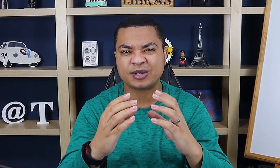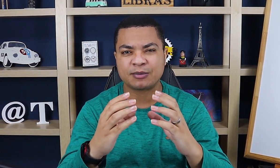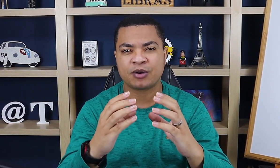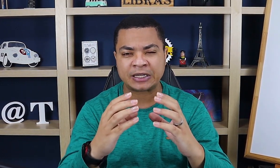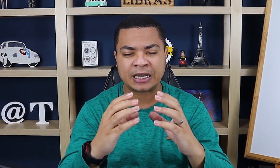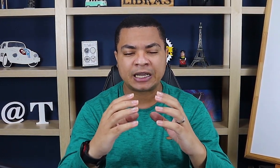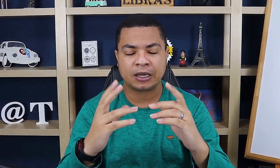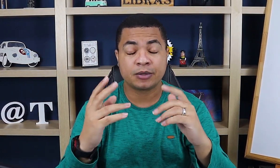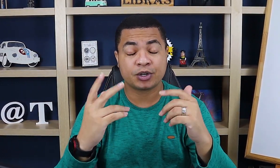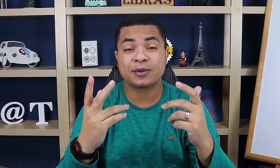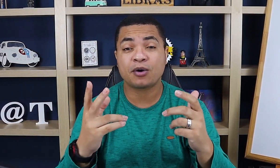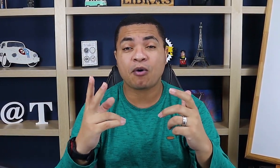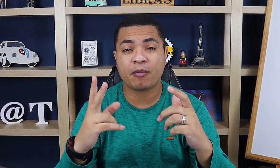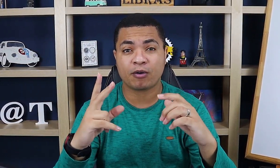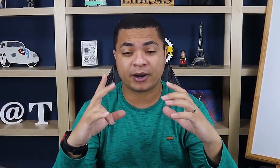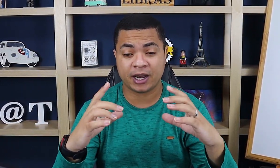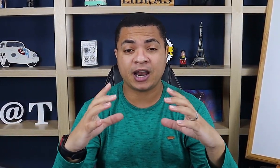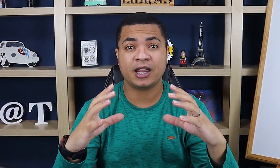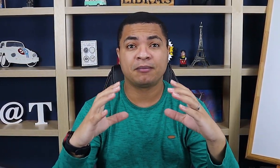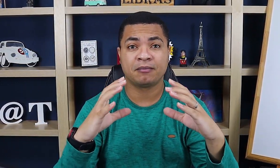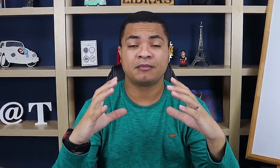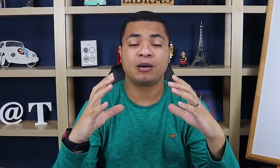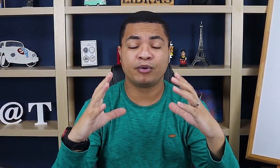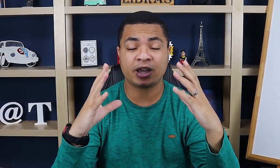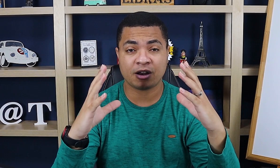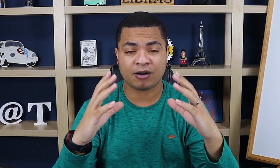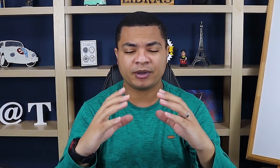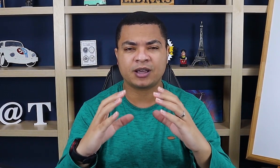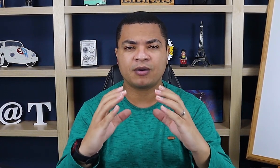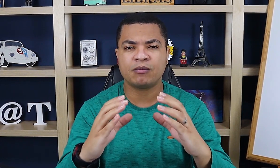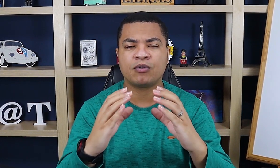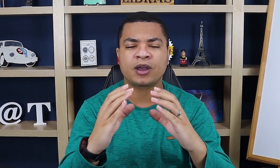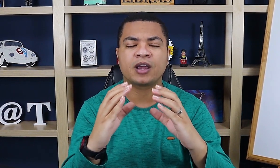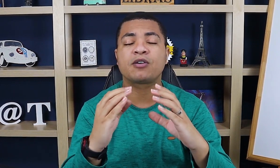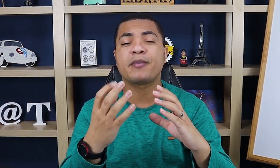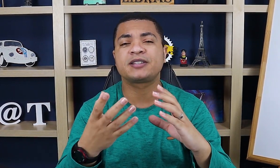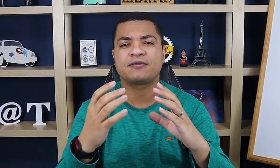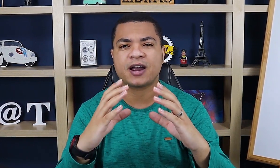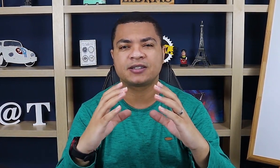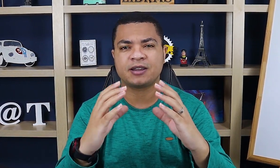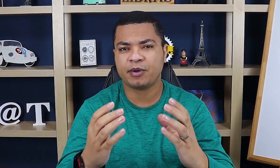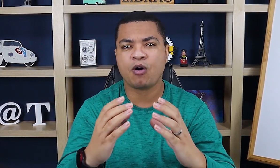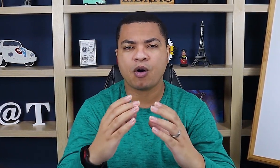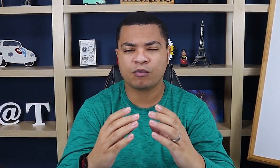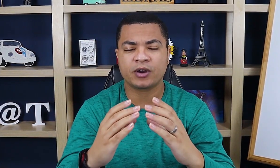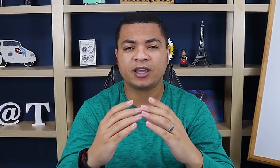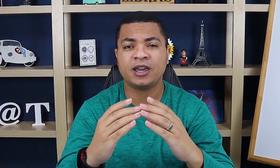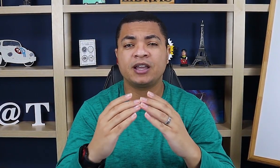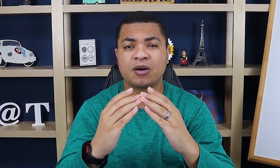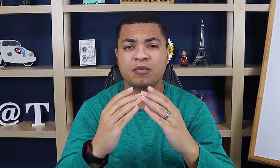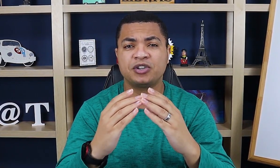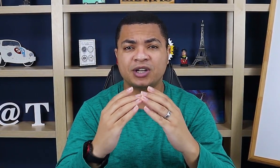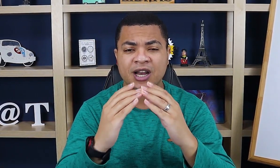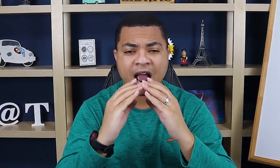duas mãos, né? Imagina a pessoa compra, compra aquele, né? Hambúrguer enorme. Então, hambúrguer. E como é que você faz? Você pegou o hambúrguer aqui e deu uma mordida, né?